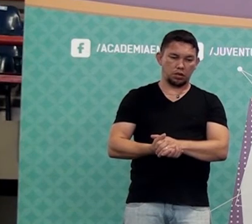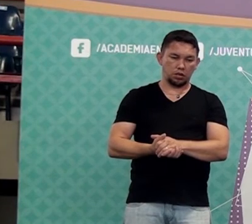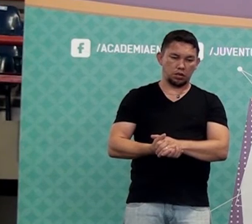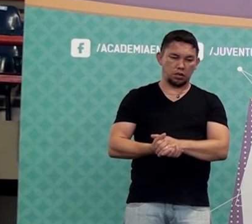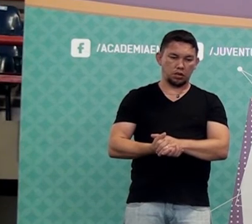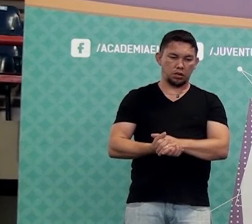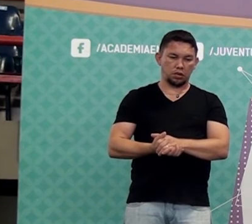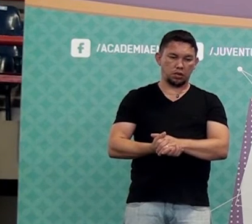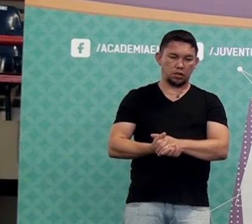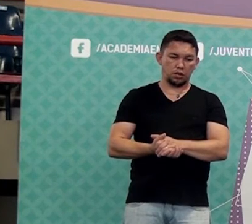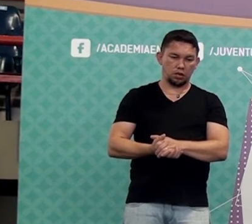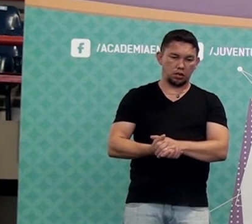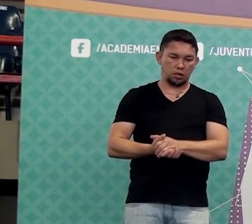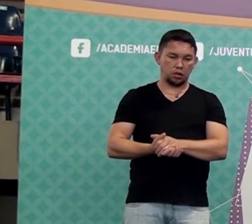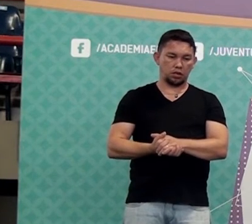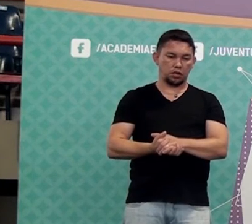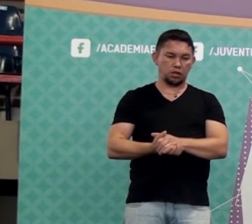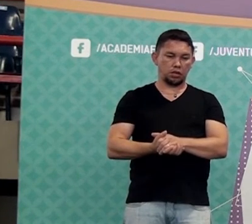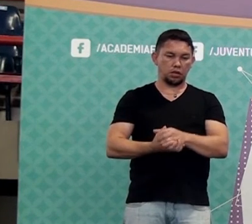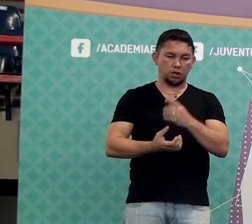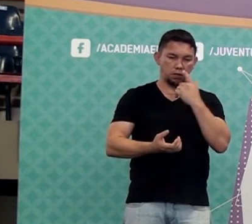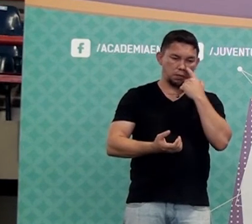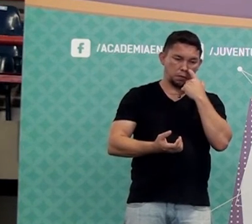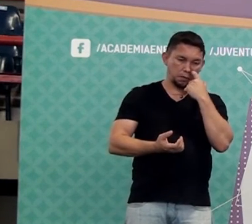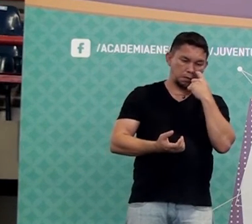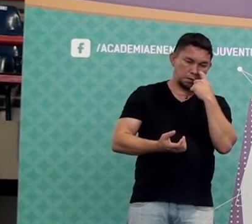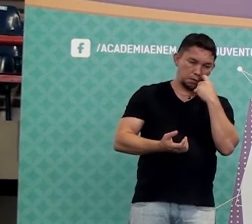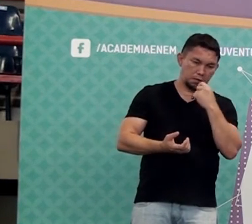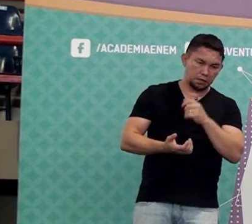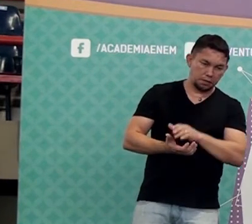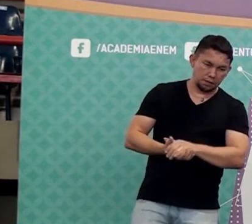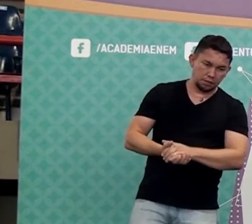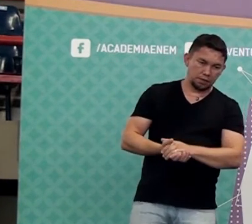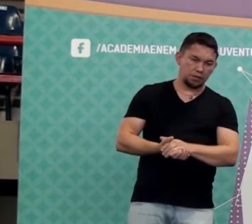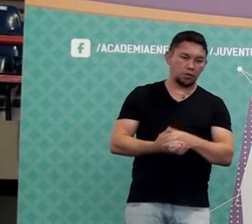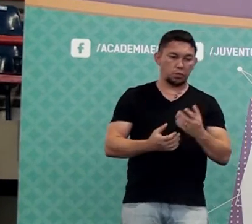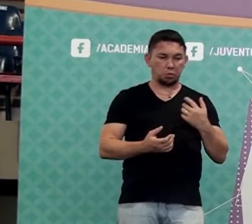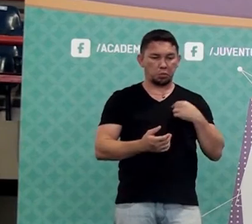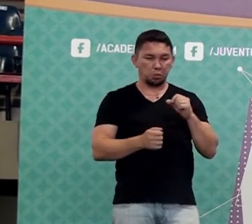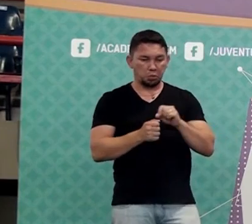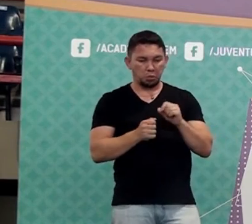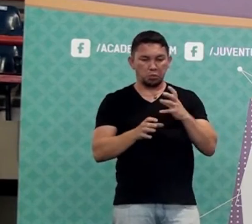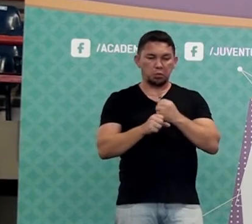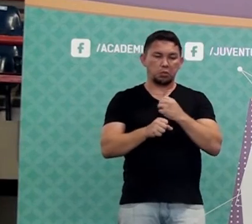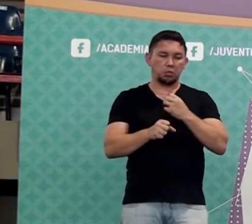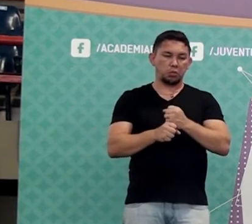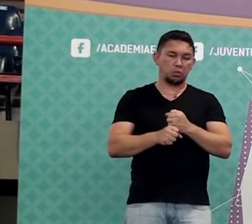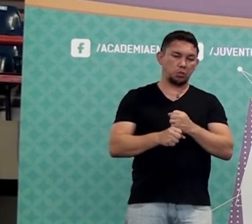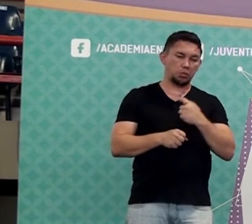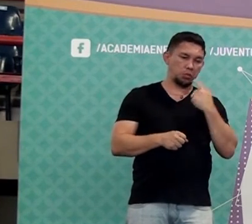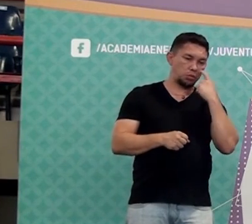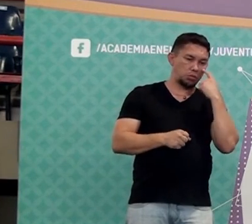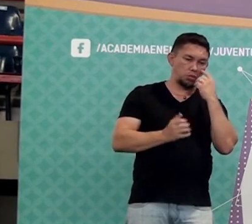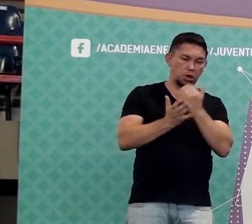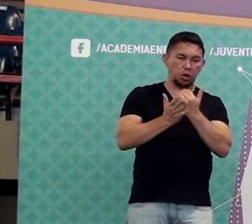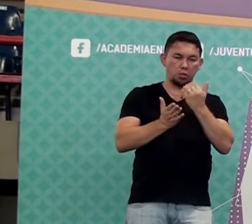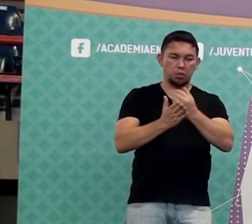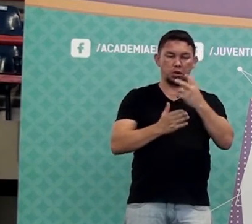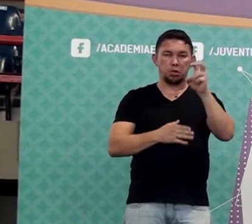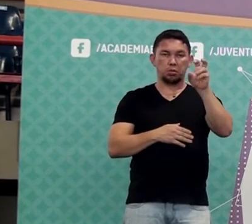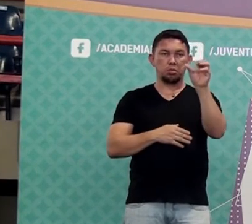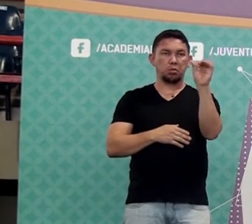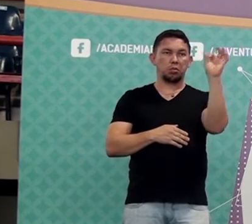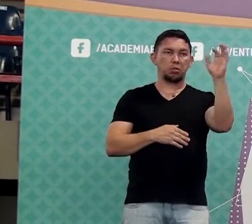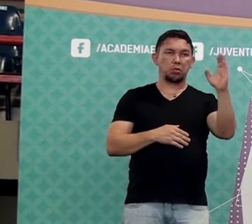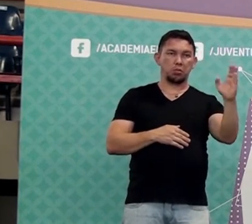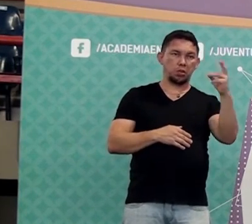já foi quanto? 56%, ó. Né? Juntando o de 20 com o de 30, não deu 50. Deu 56,